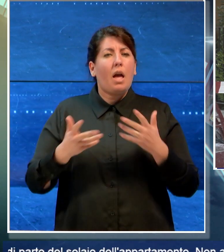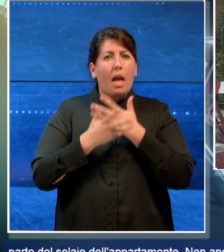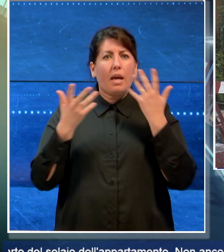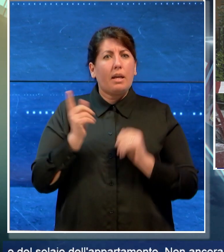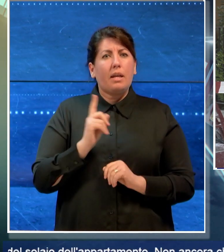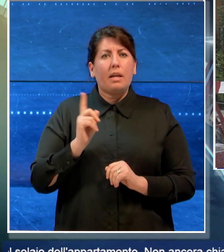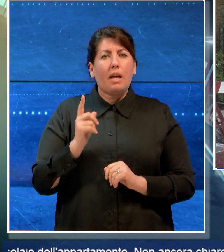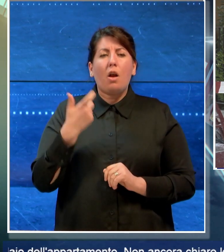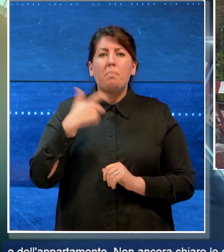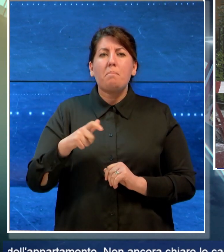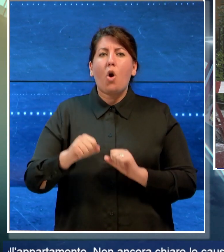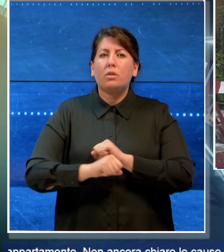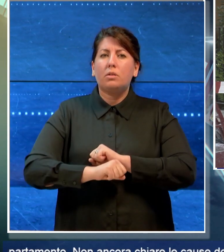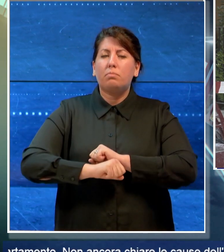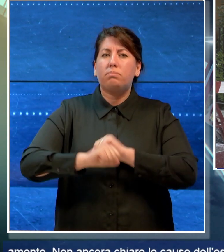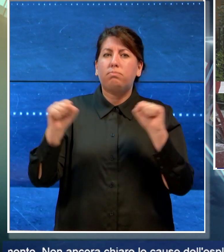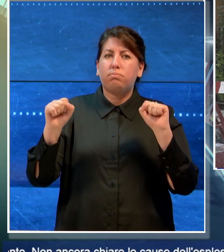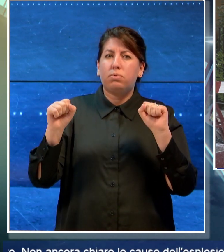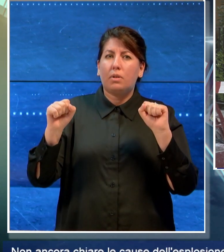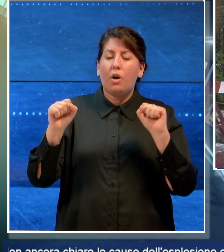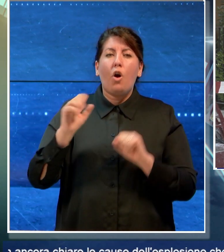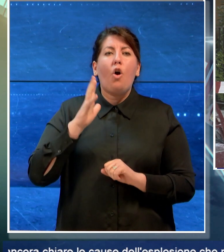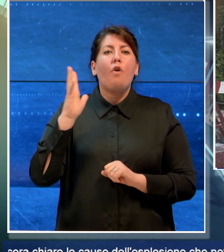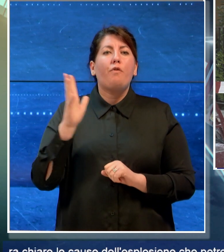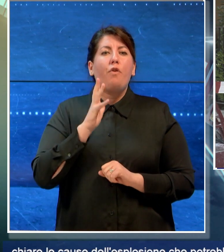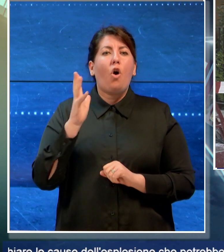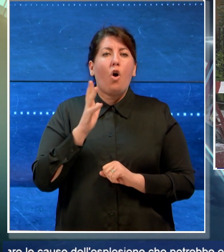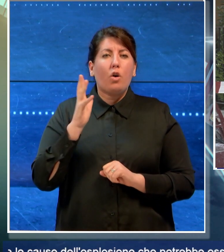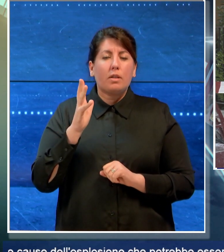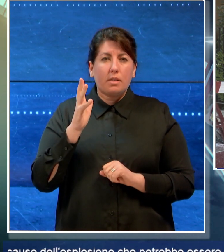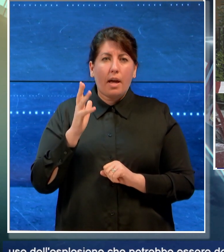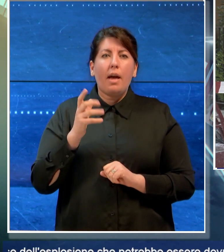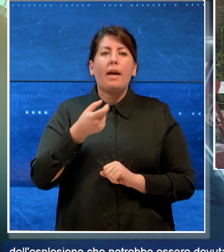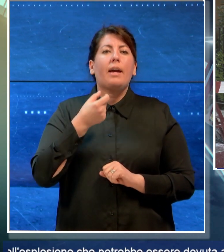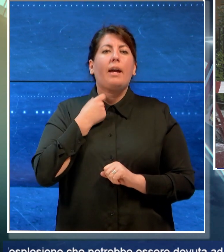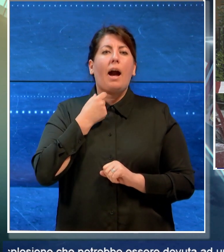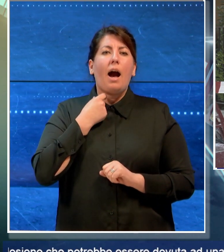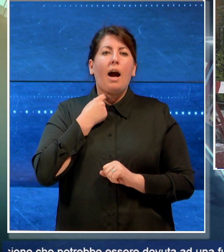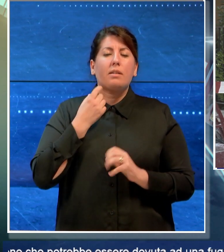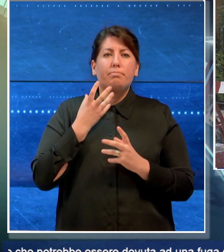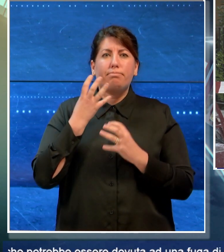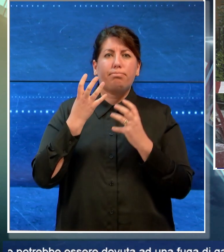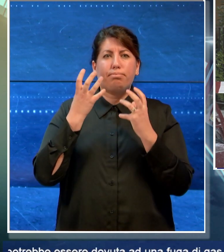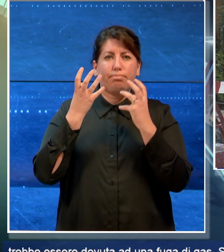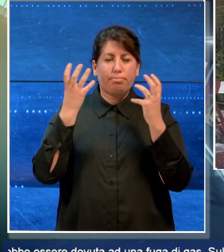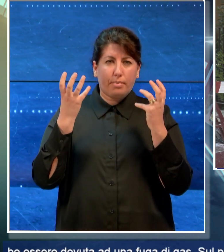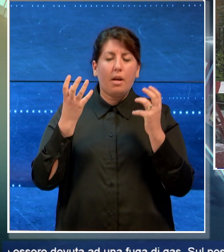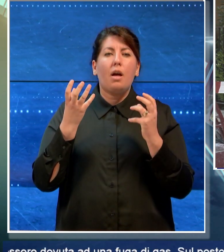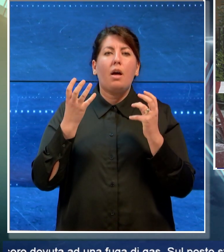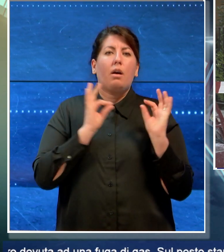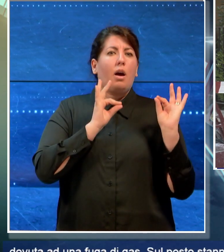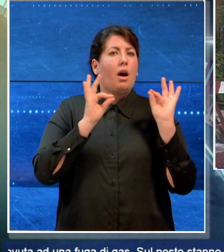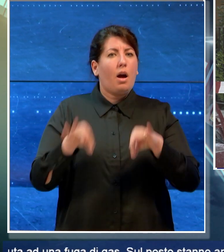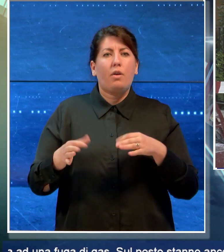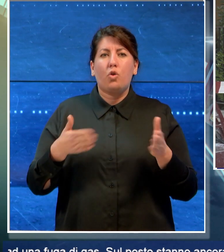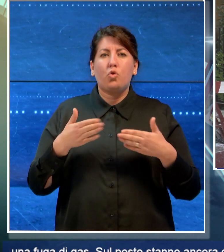le cause dell'esplosione che dovrebbe essere dovuta ad una fuga di gas. Sul posto hanno operato